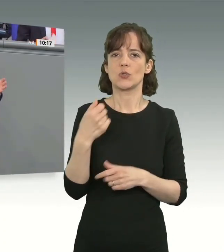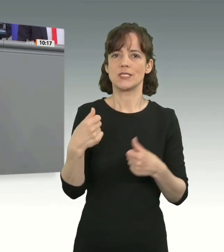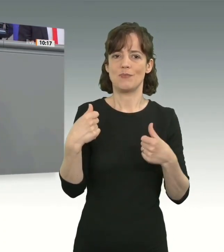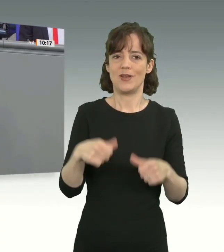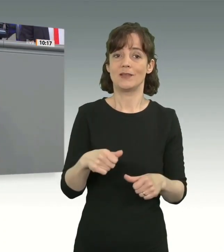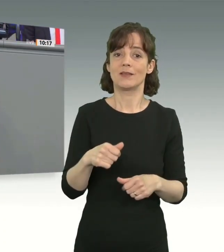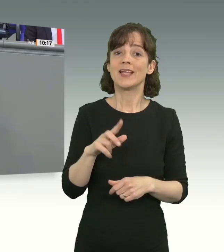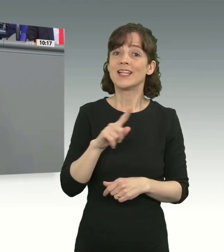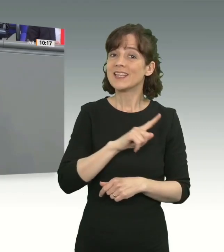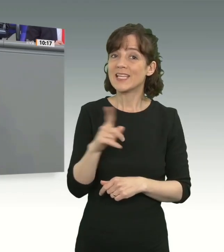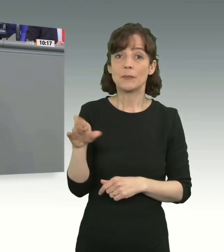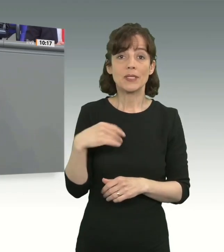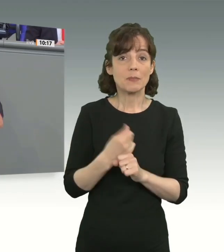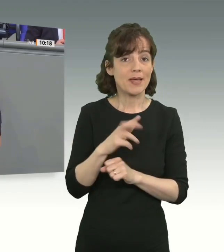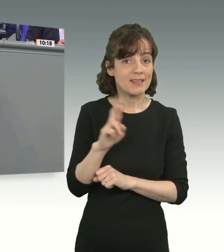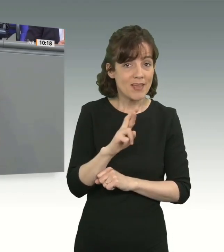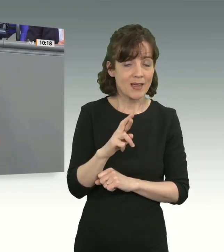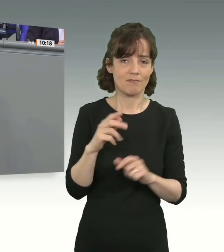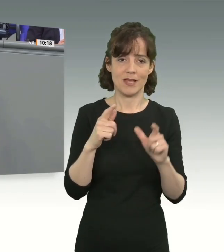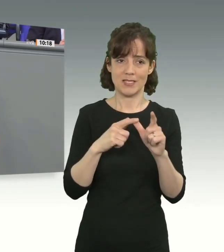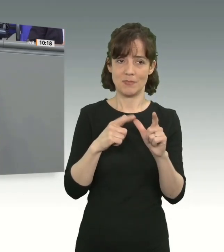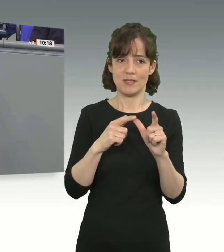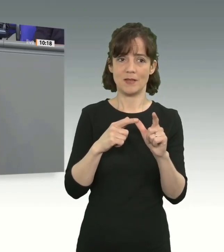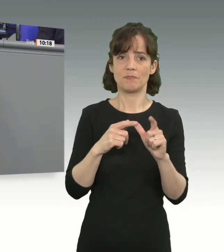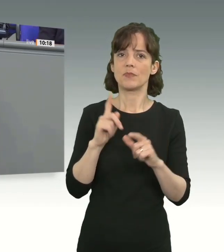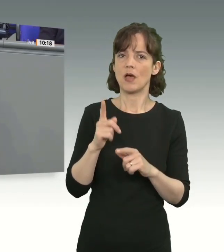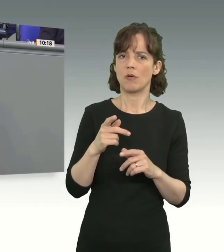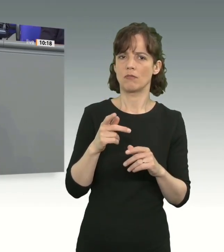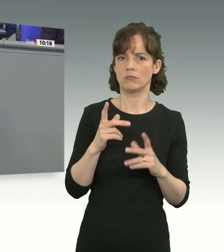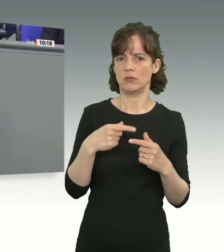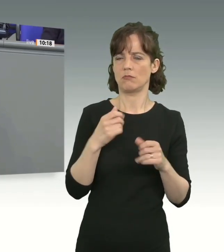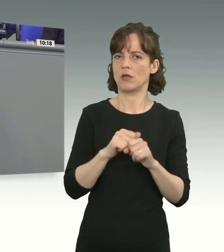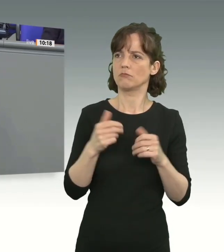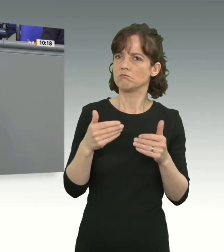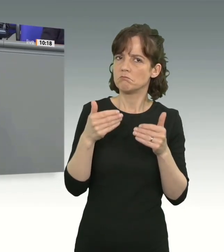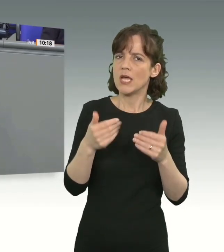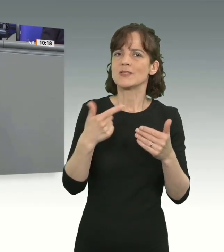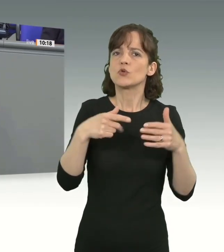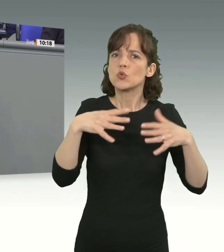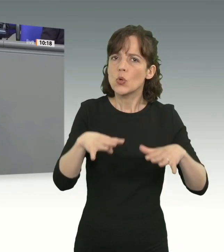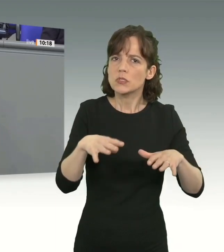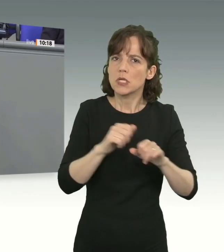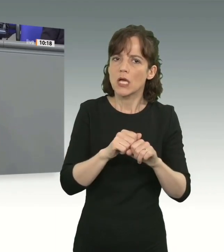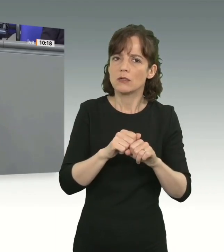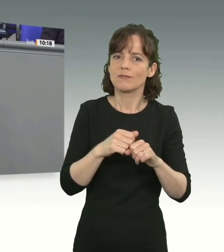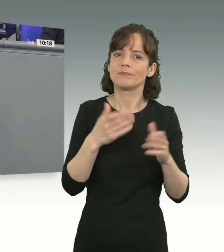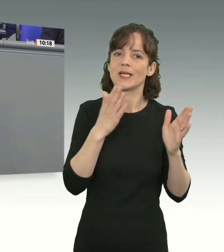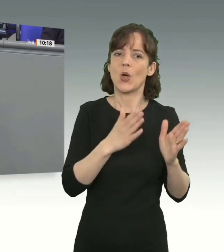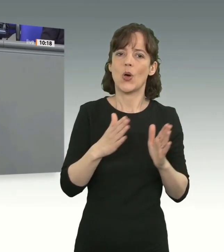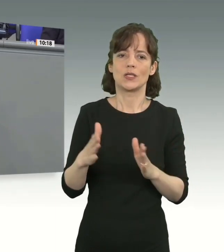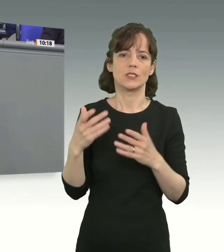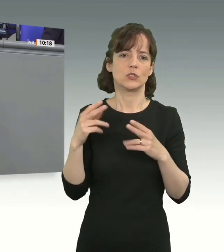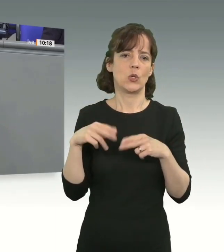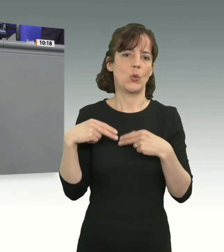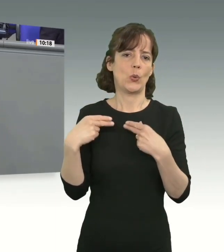hat die SPD. Wir hätten es insbesondere aber auch 2019 haben können. Beim geordneten Rückkehrgesetz, Kollege